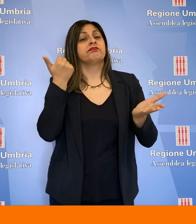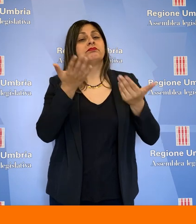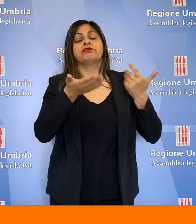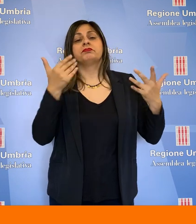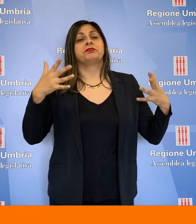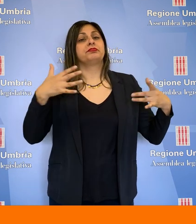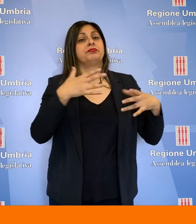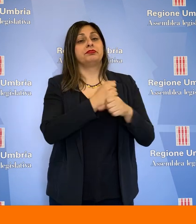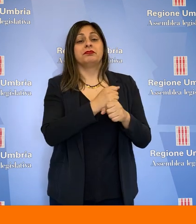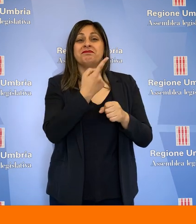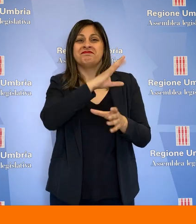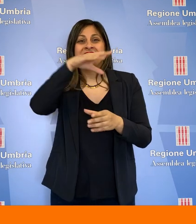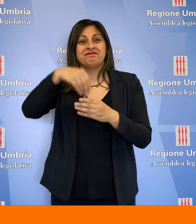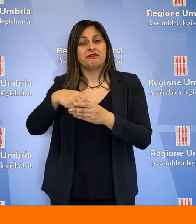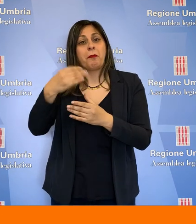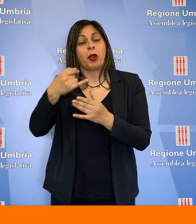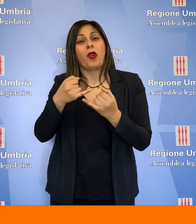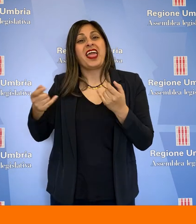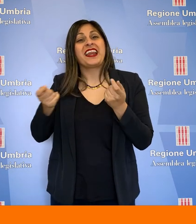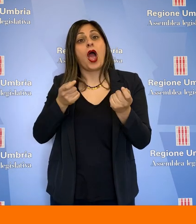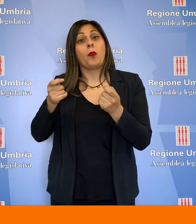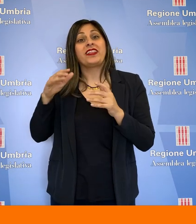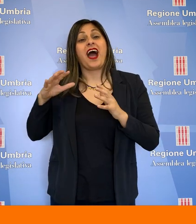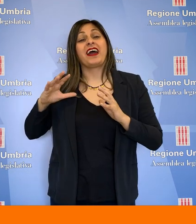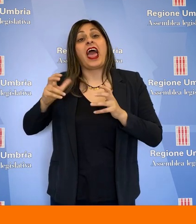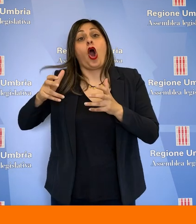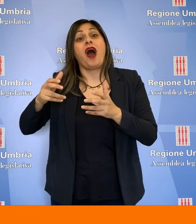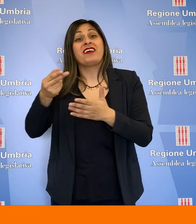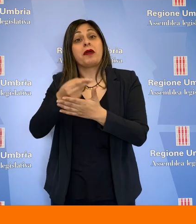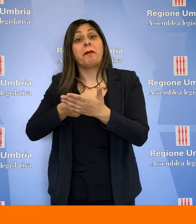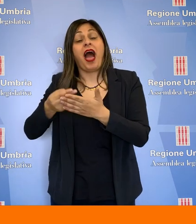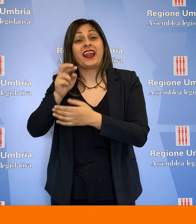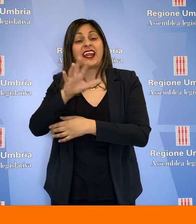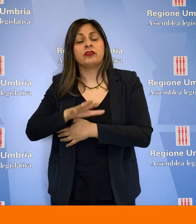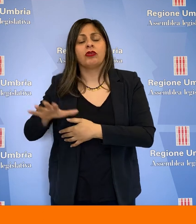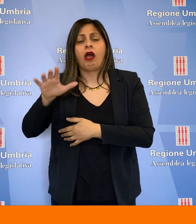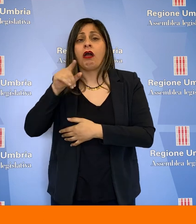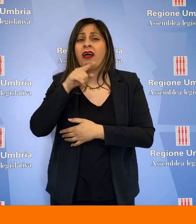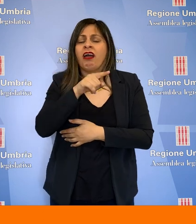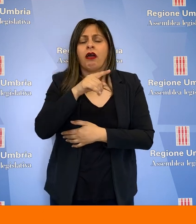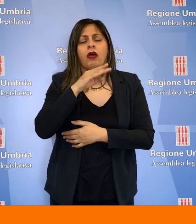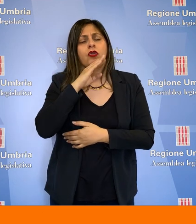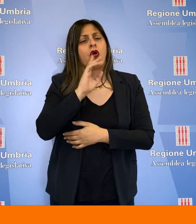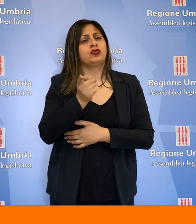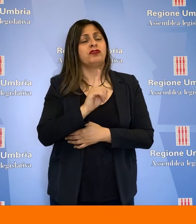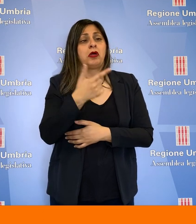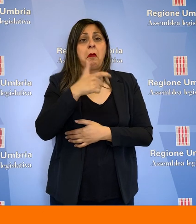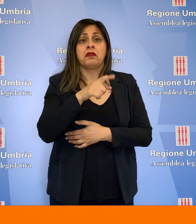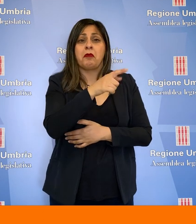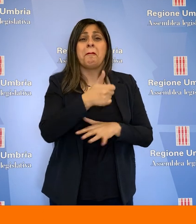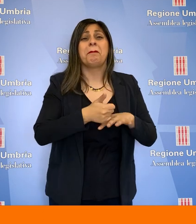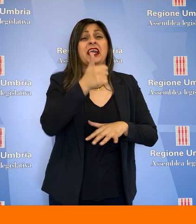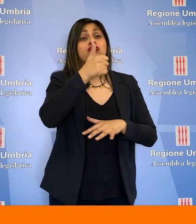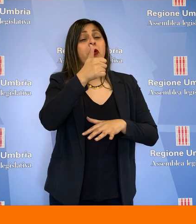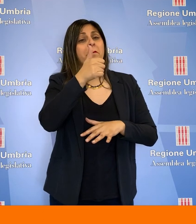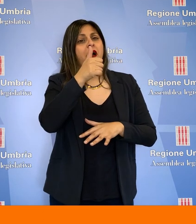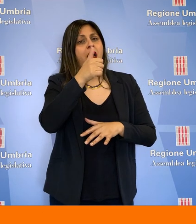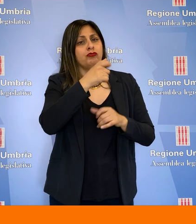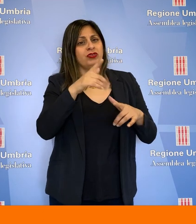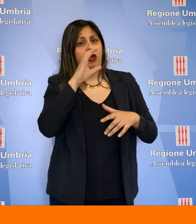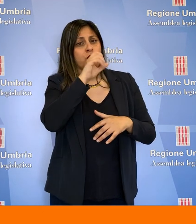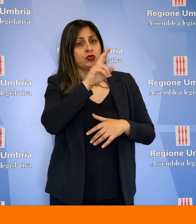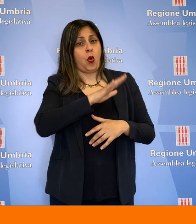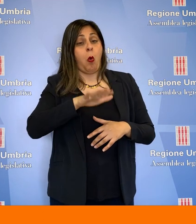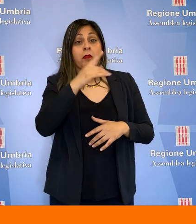nelle linee guida del recovery plan regionale è un'iniziativa insufficiente per la principale città turistica dell'Umbria